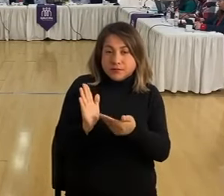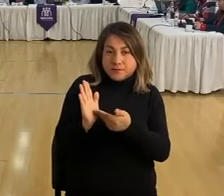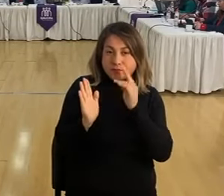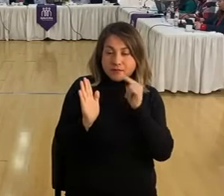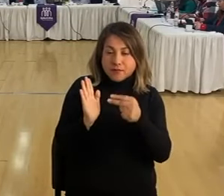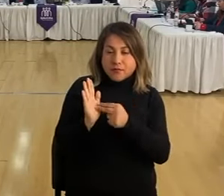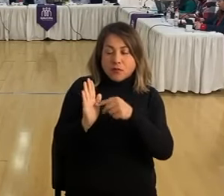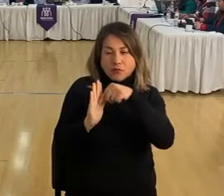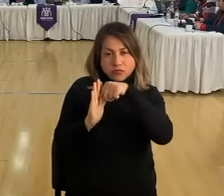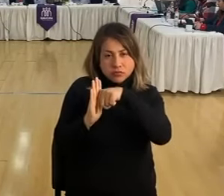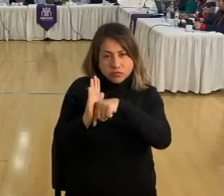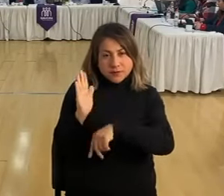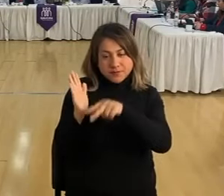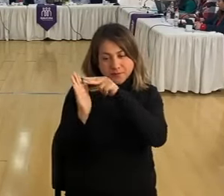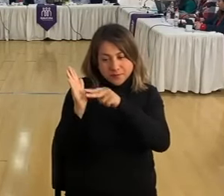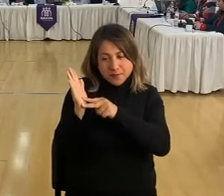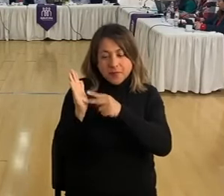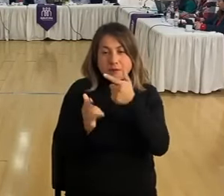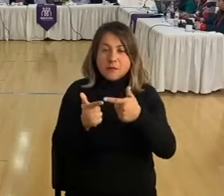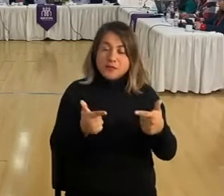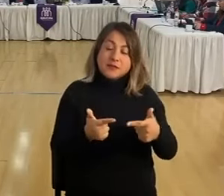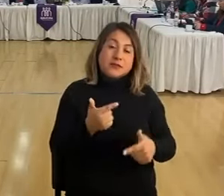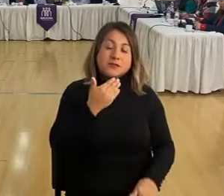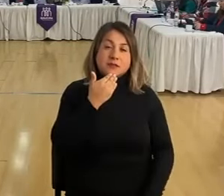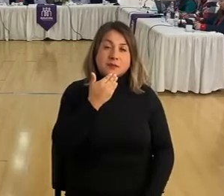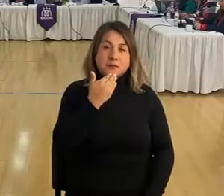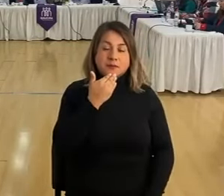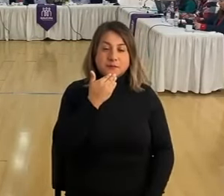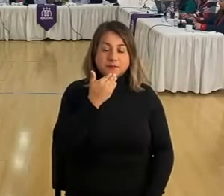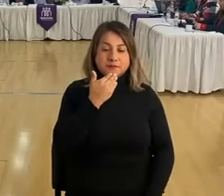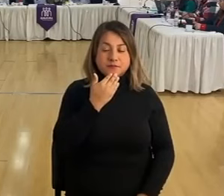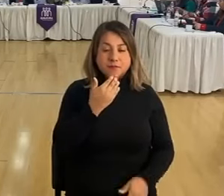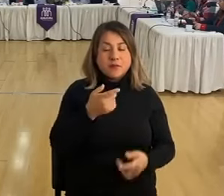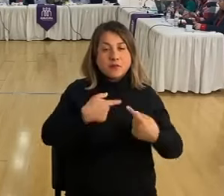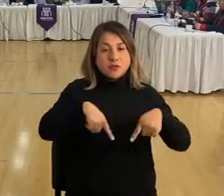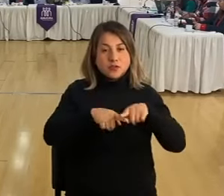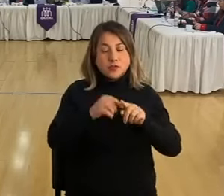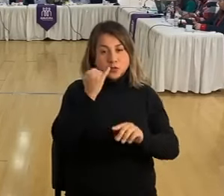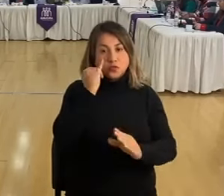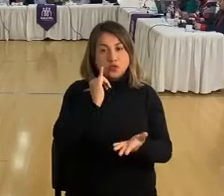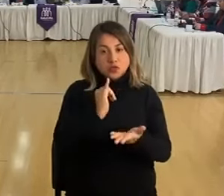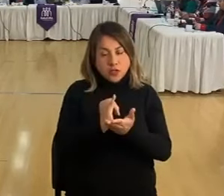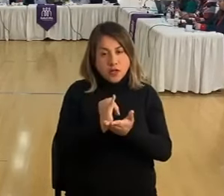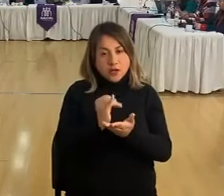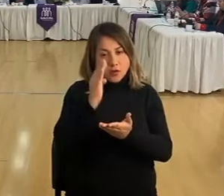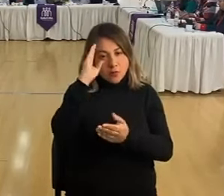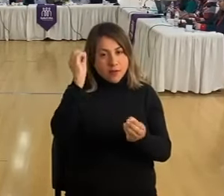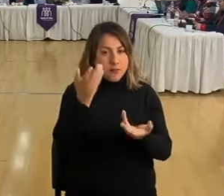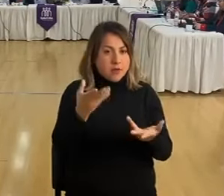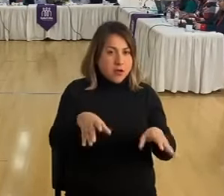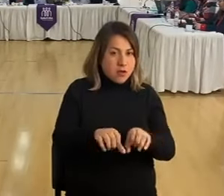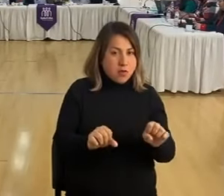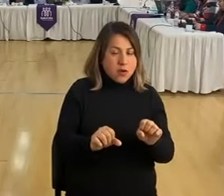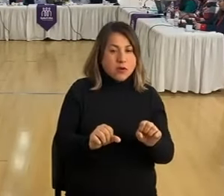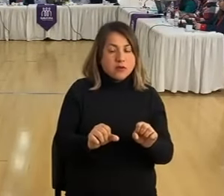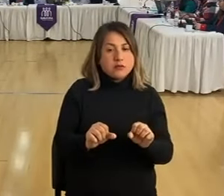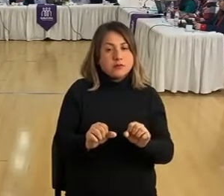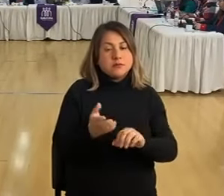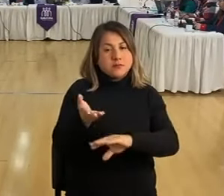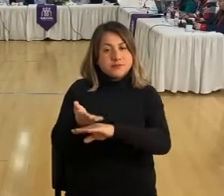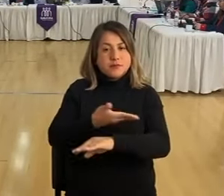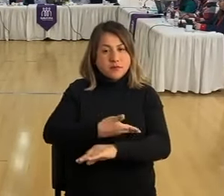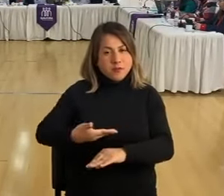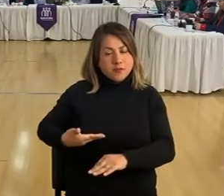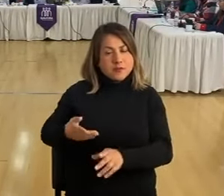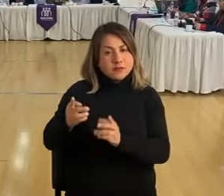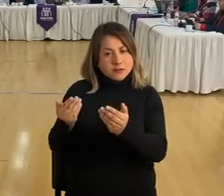profundizar ciertas políticas y también tomar una postura institucional y solicitarle al gobierno aquí las condiciones que permitan también